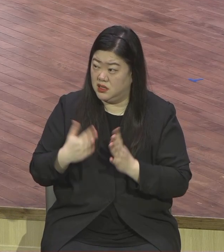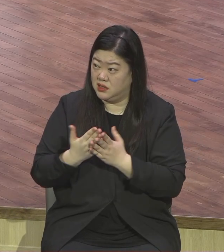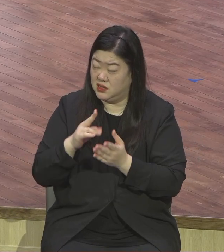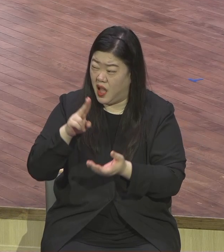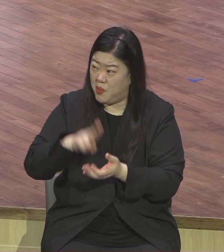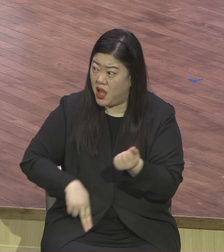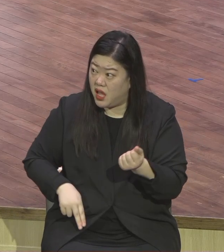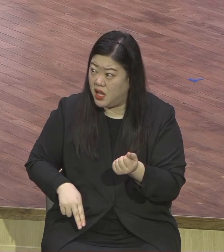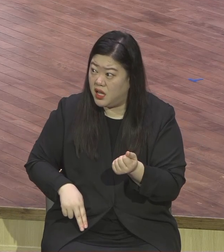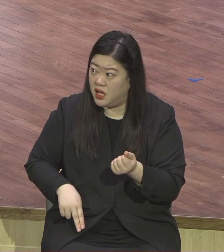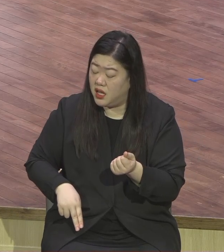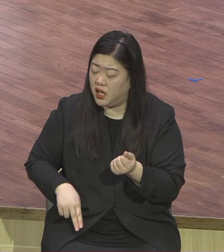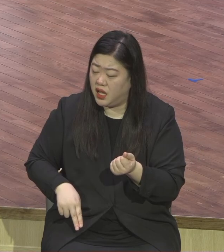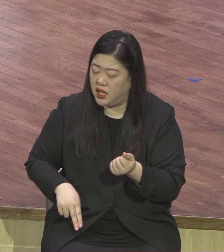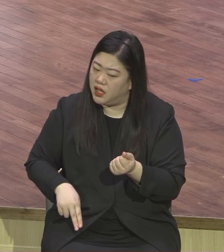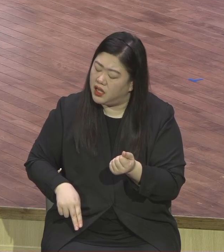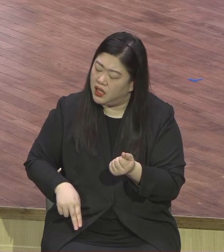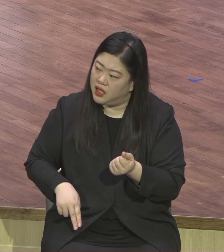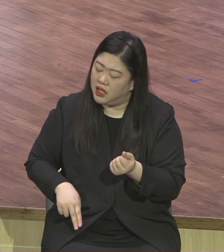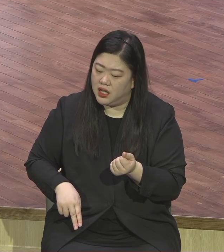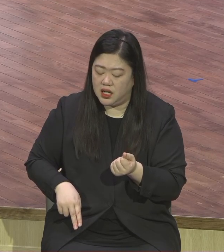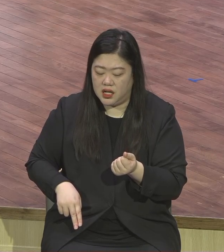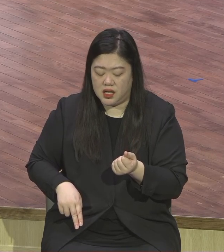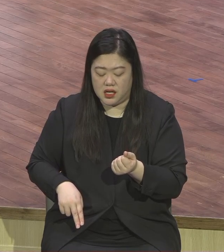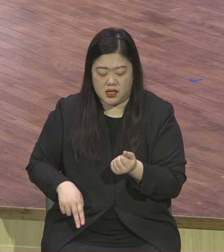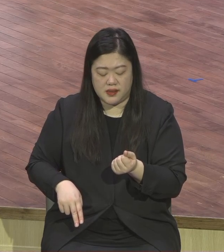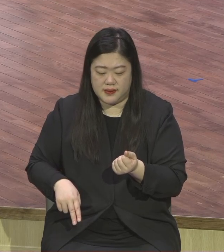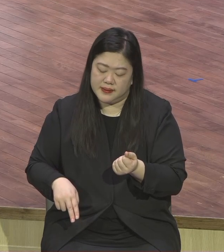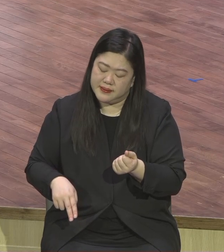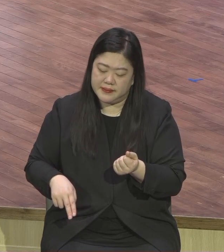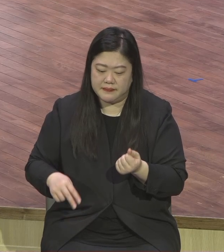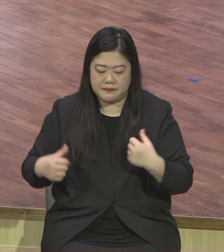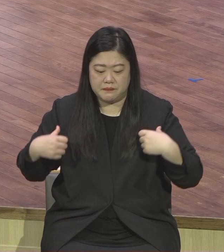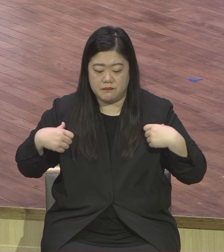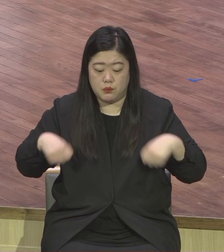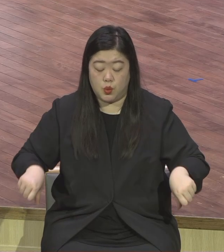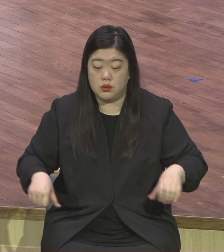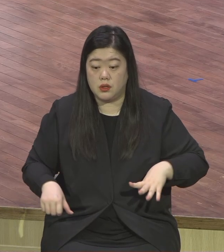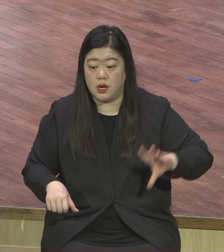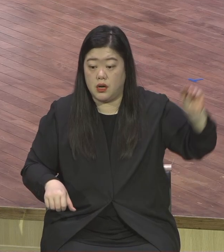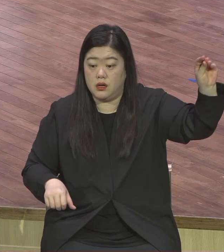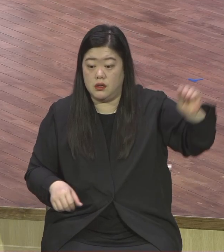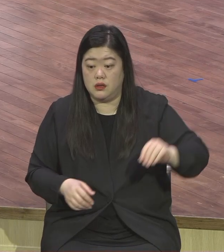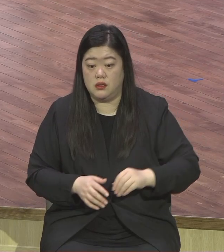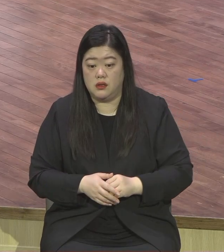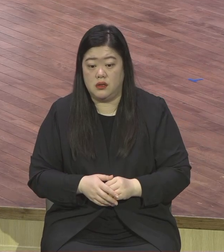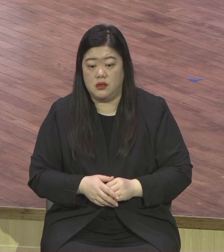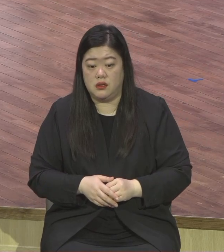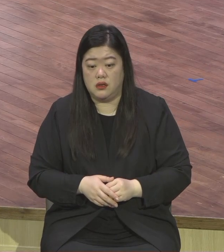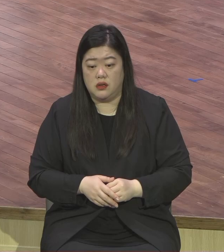이런 정말 가장 어리석은 최악의 선택을 했어요.